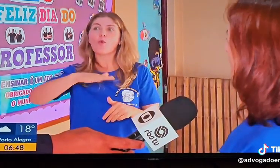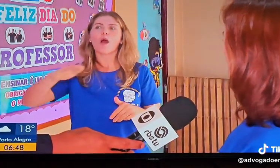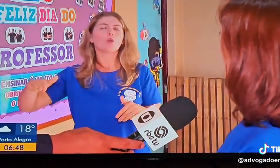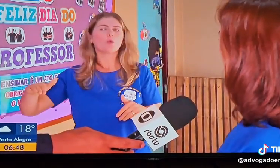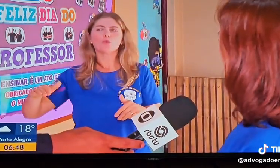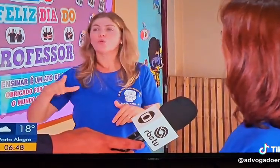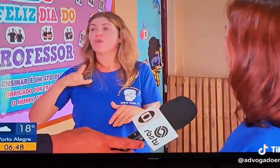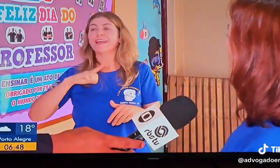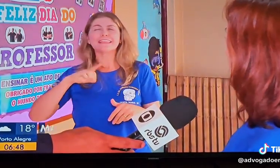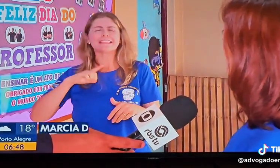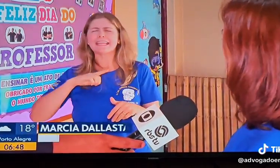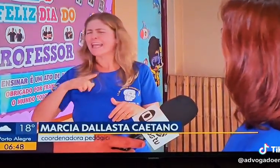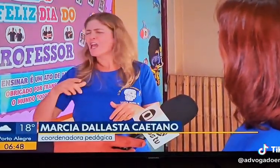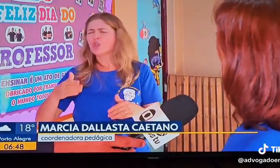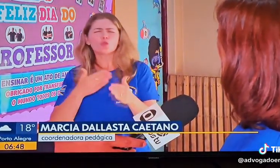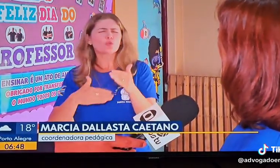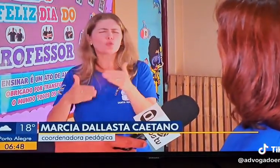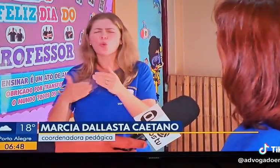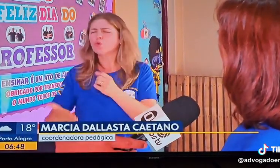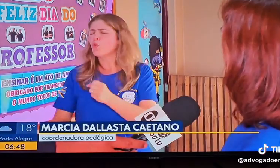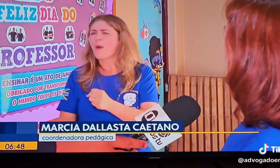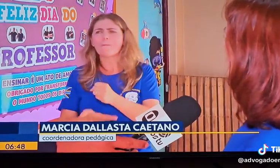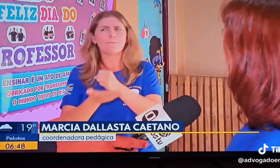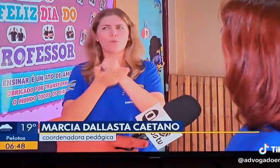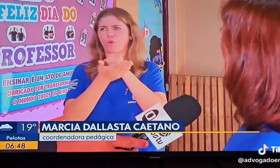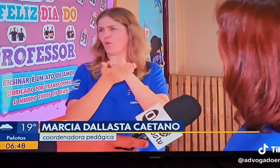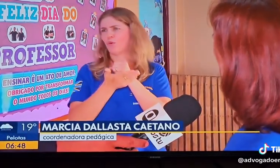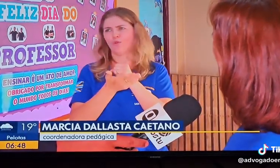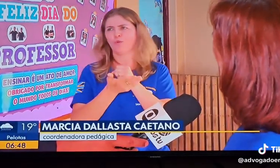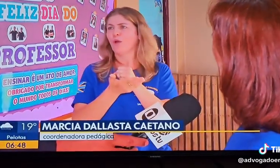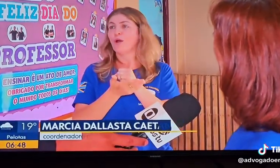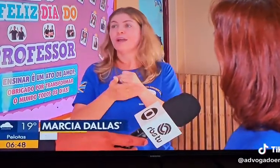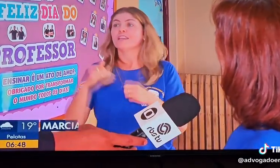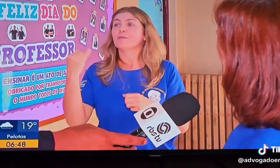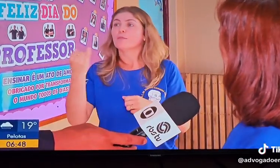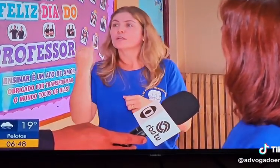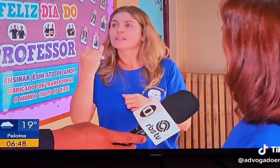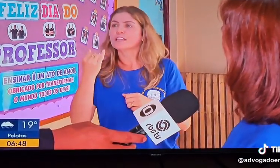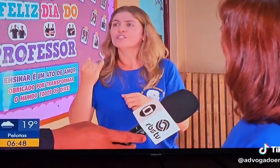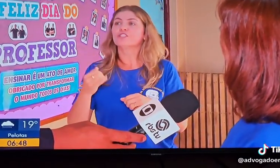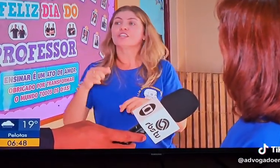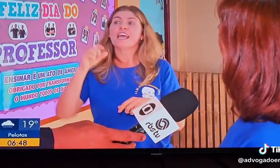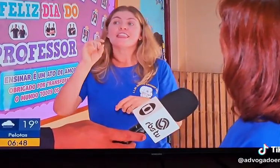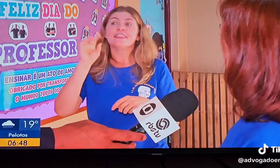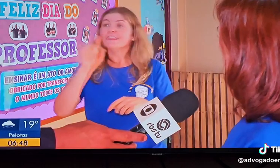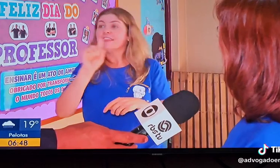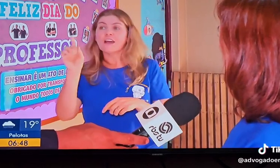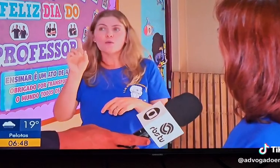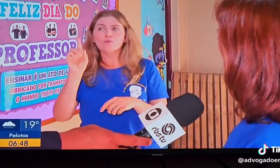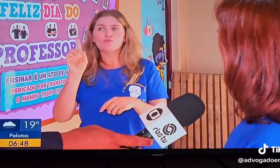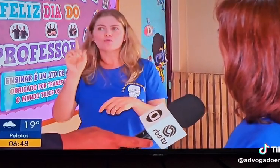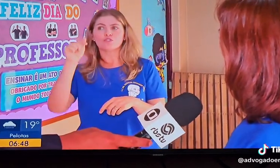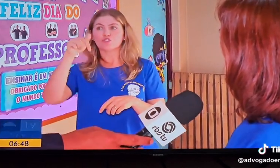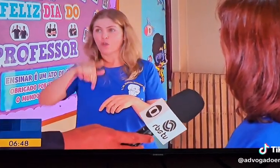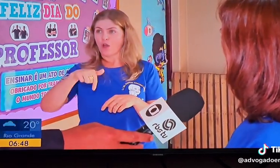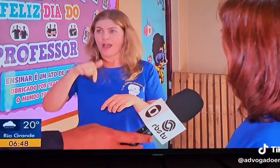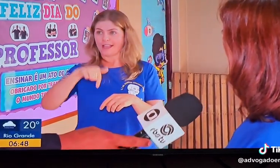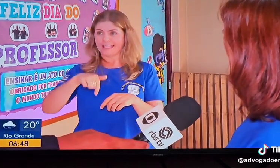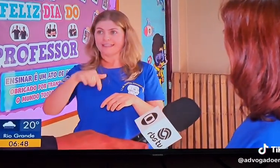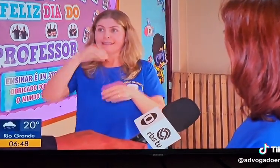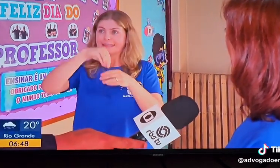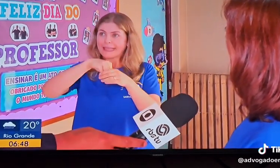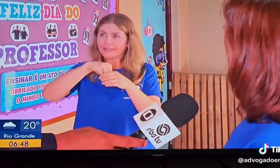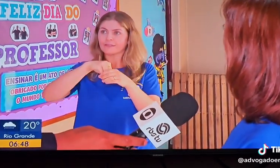E aqui o aluno tem, sim, todo o apoio que é importante,